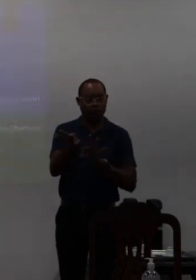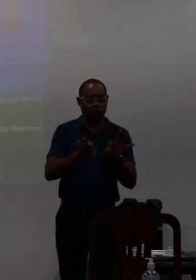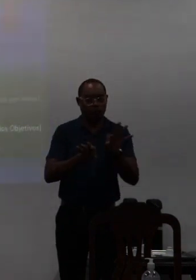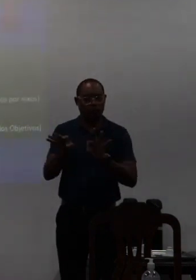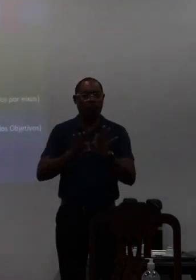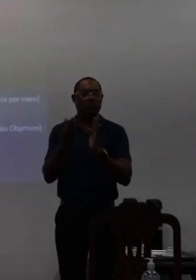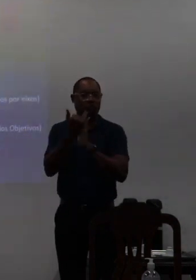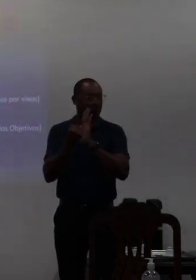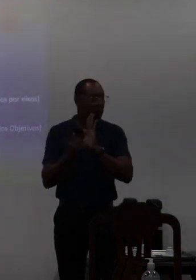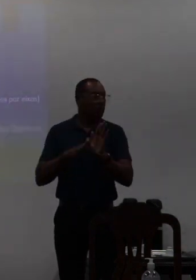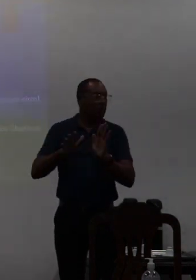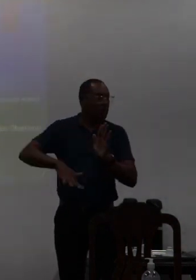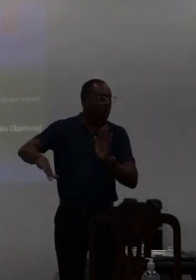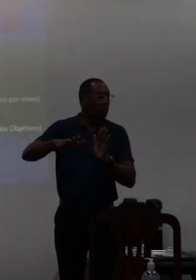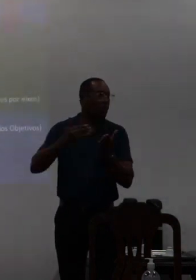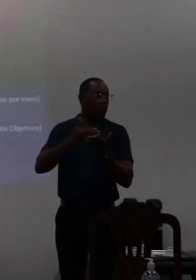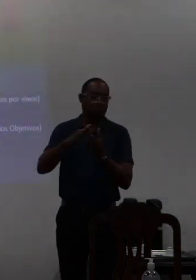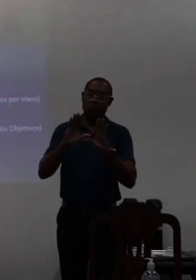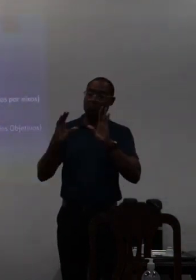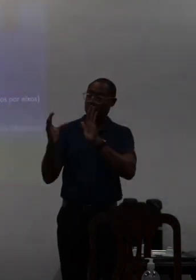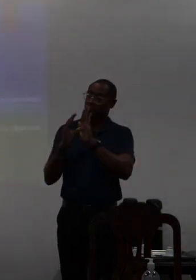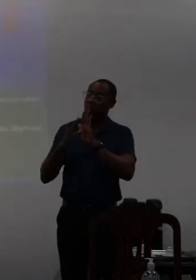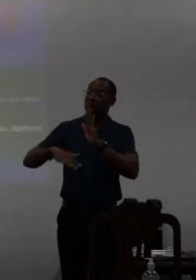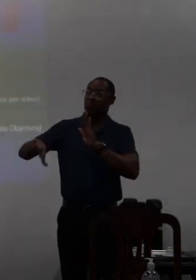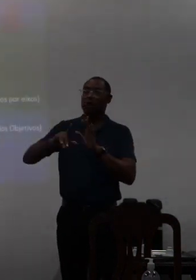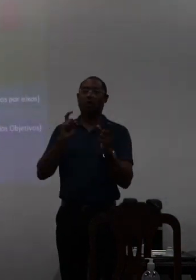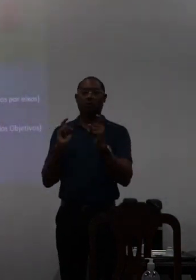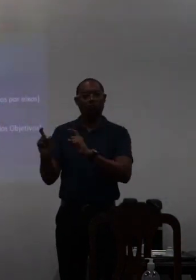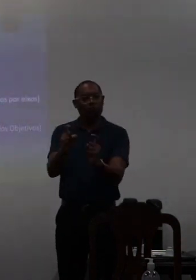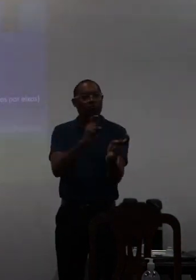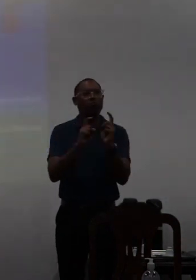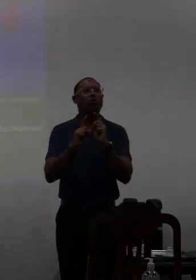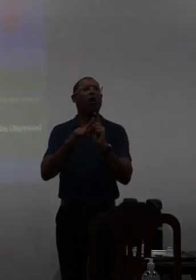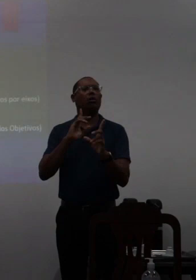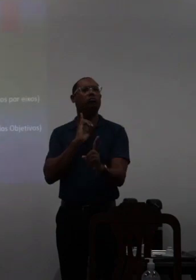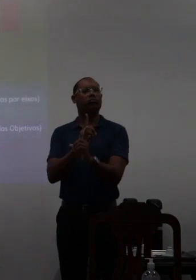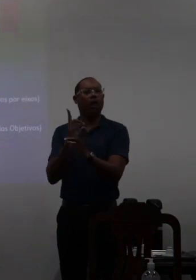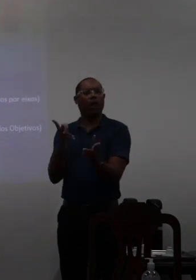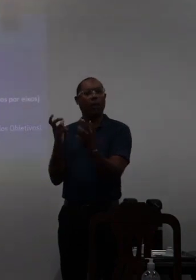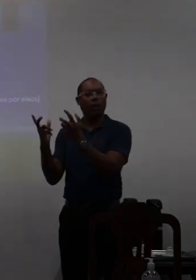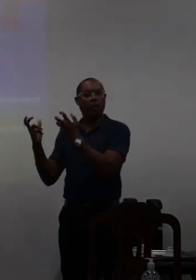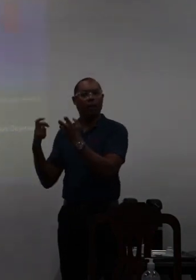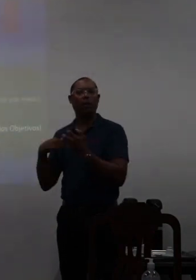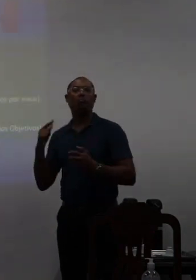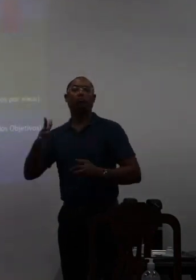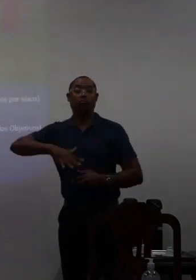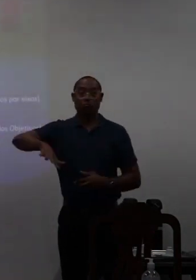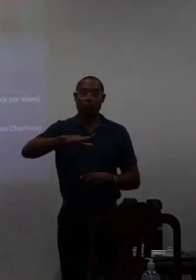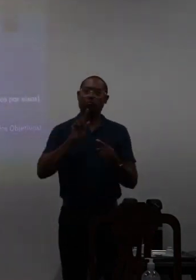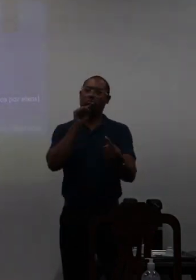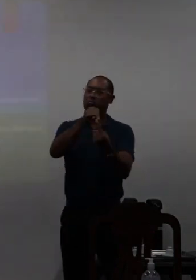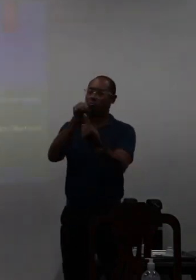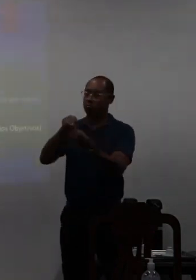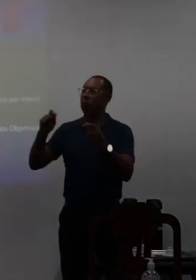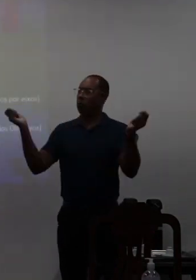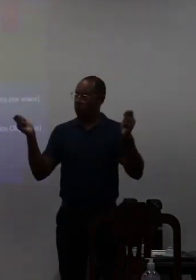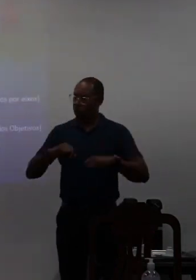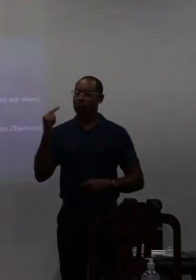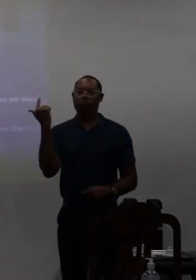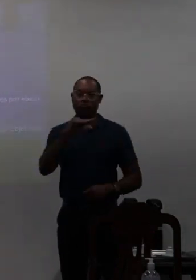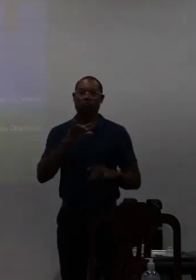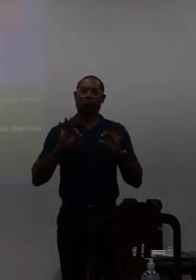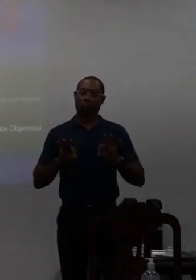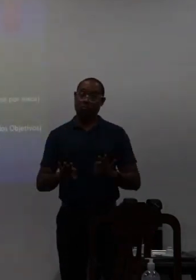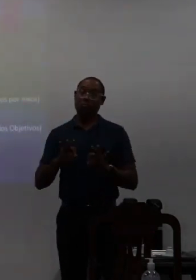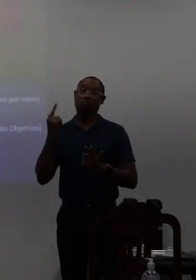fizesse uma distribuição que a comunidade fizesse uma distribuição sobre isso pra indicar que forma esses objetivos poderiam ser